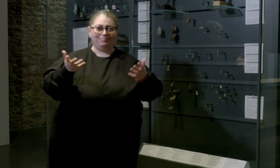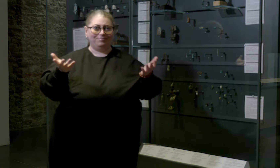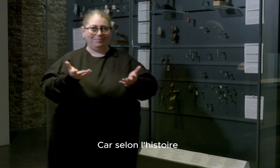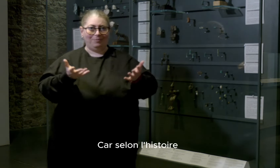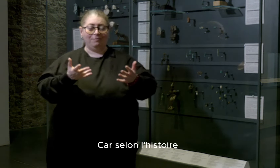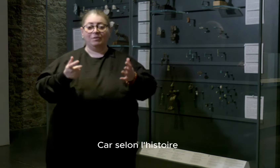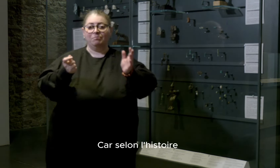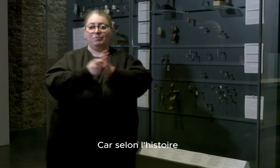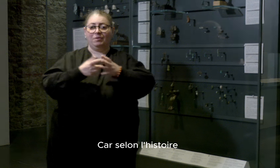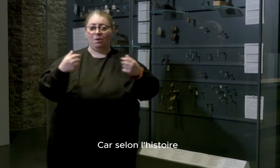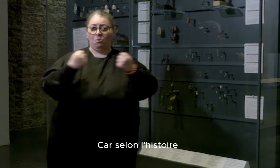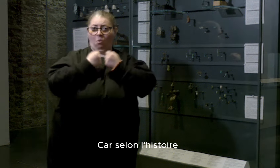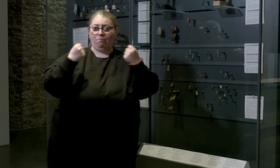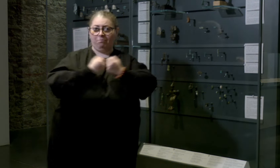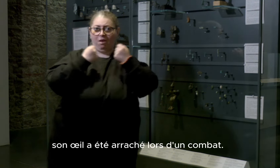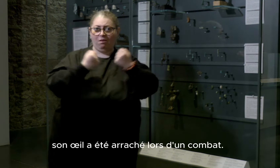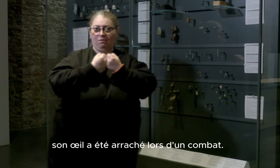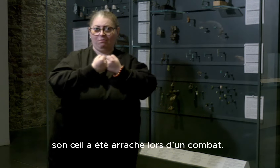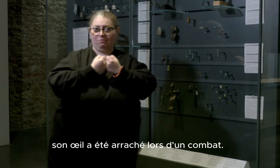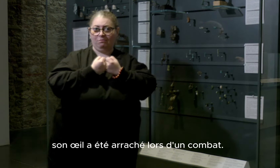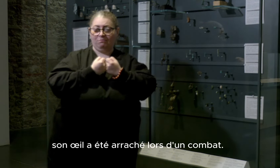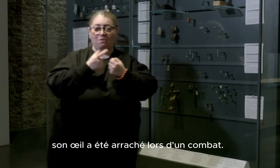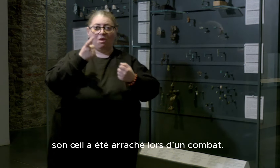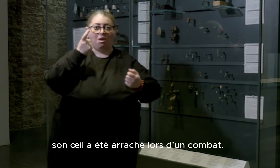Car, selon l'histoire, son œil a été arraché lors d'un combat.